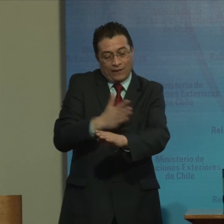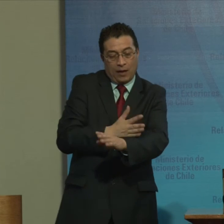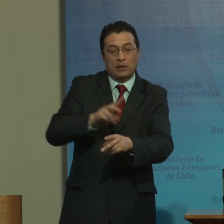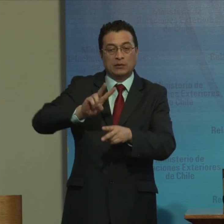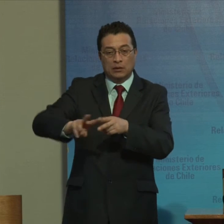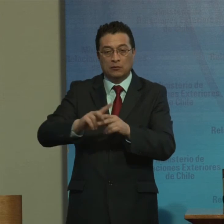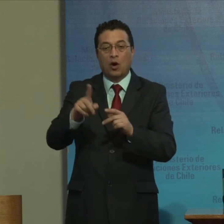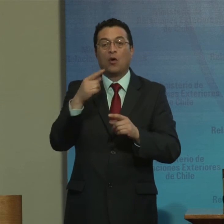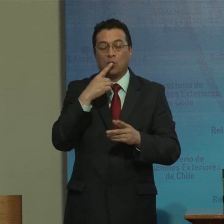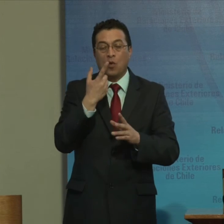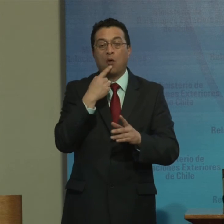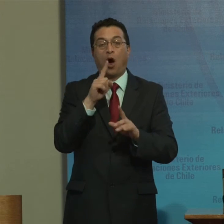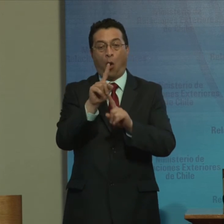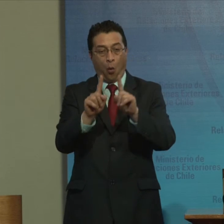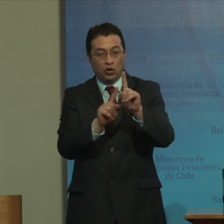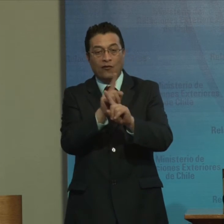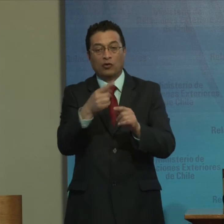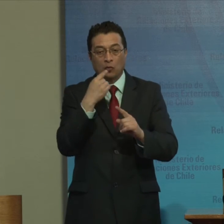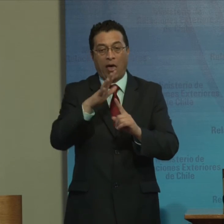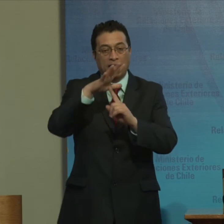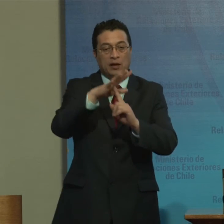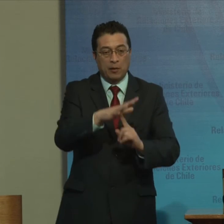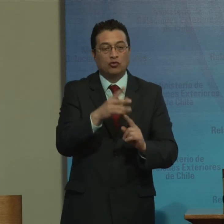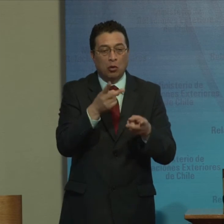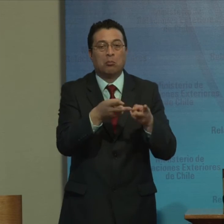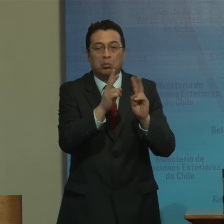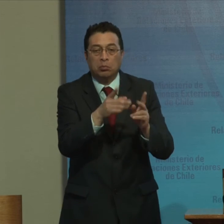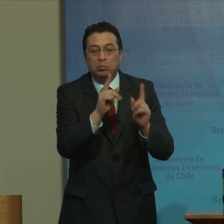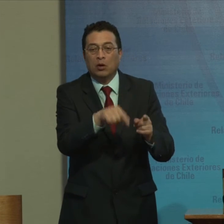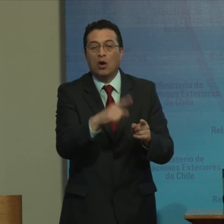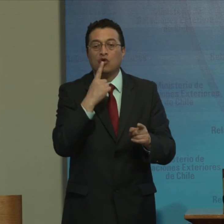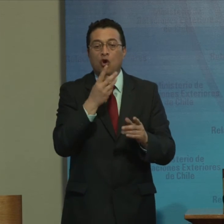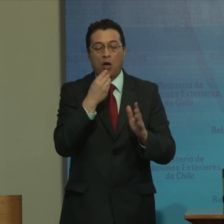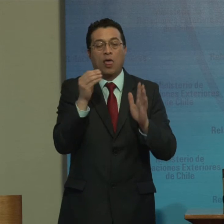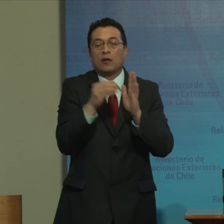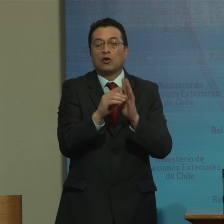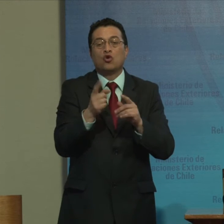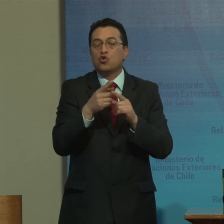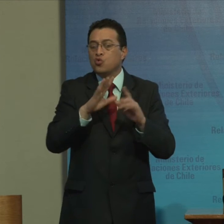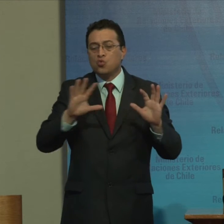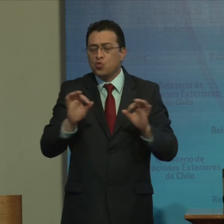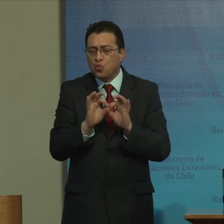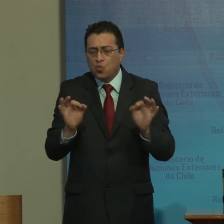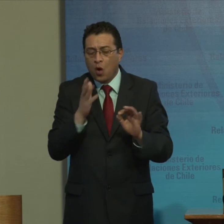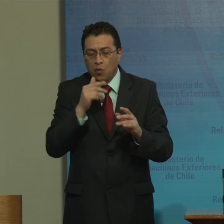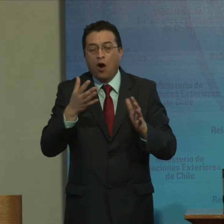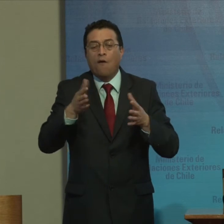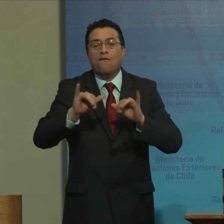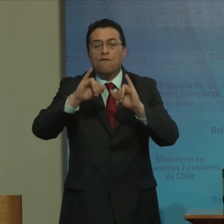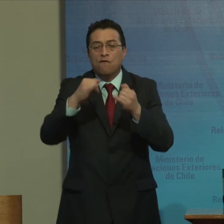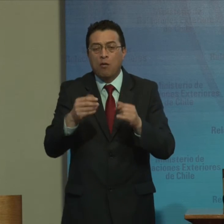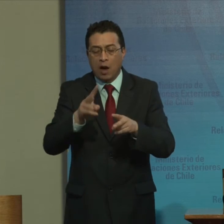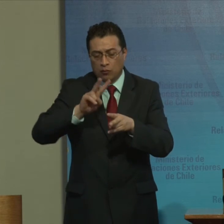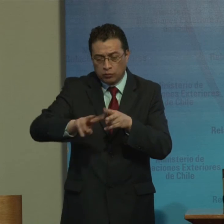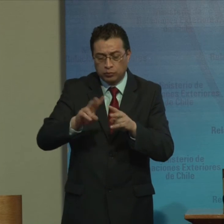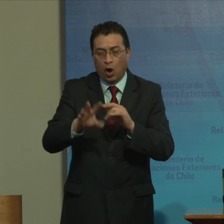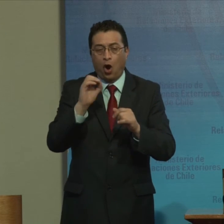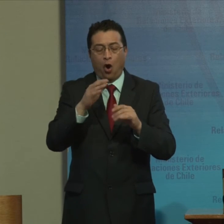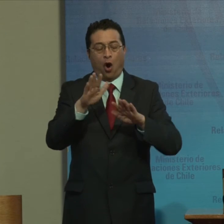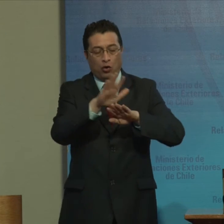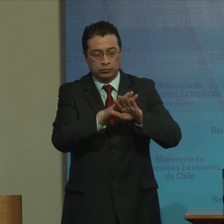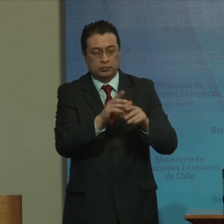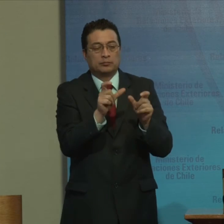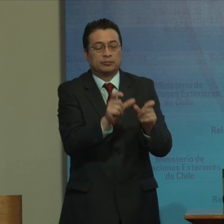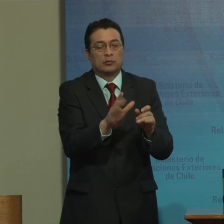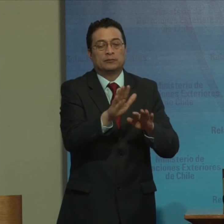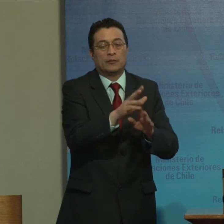una causal De justificación Del acto discriminatorio Y no establece Ninguna medida Concreta De protección Ni reparación Para